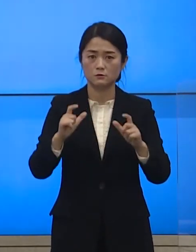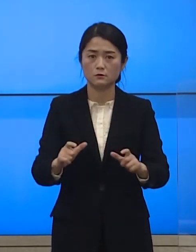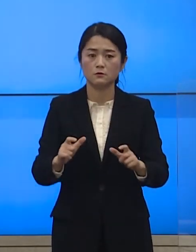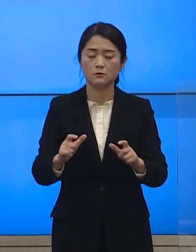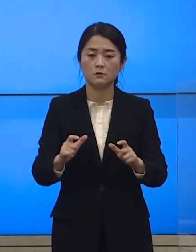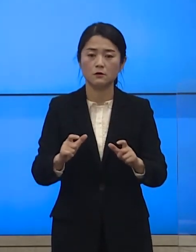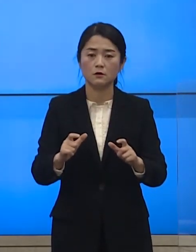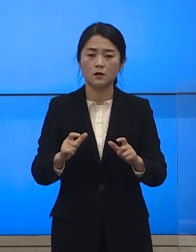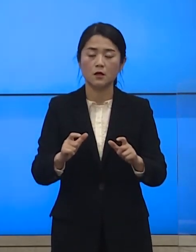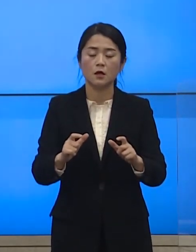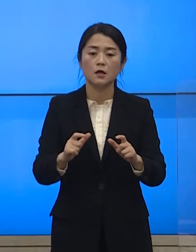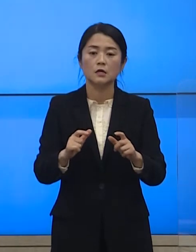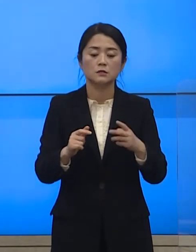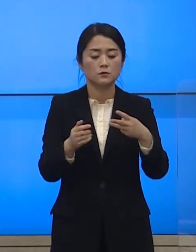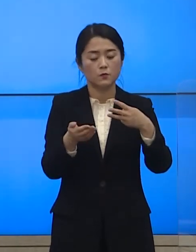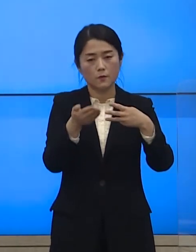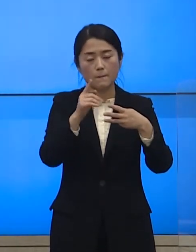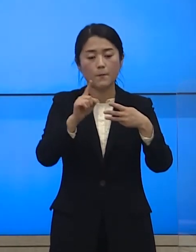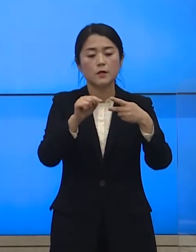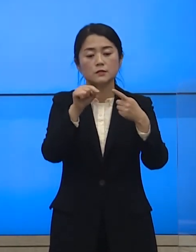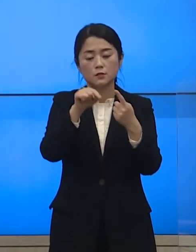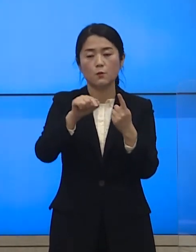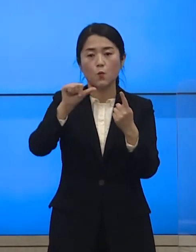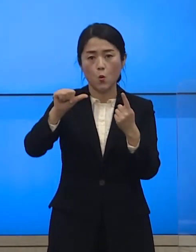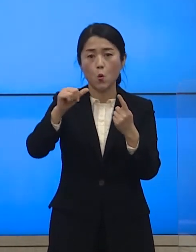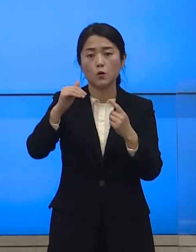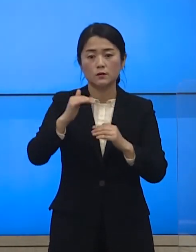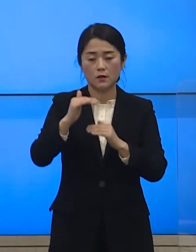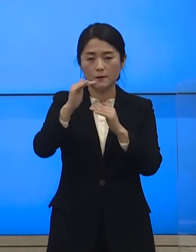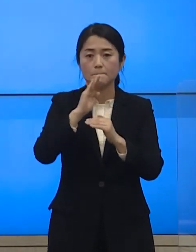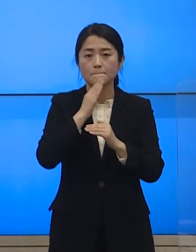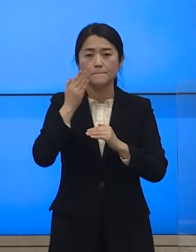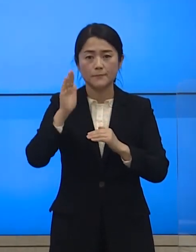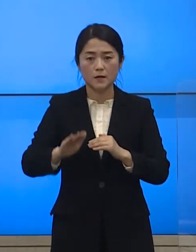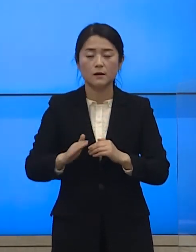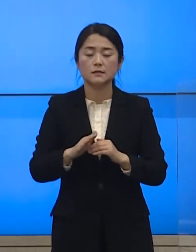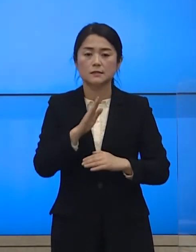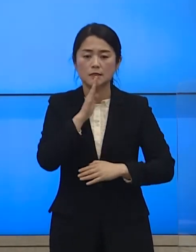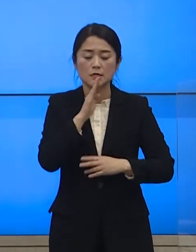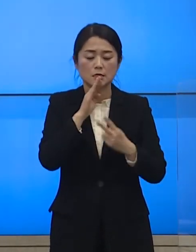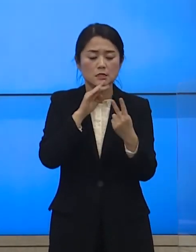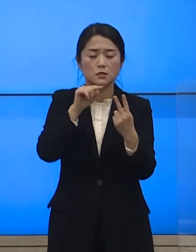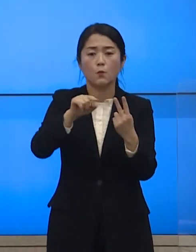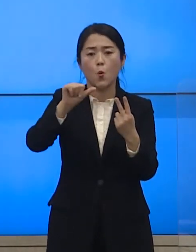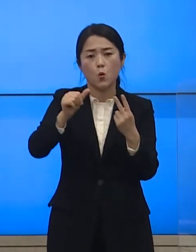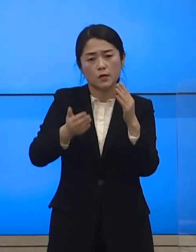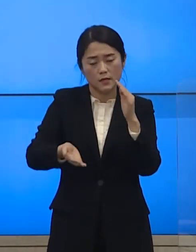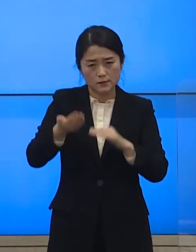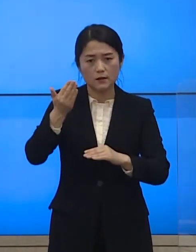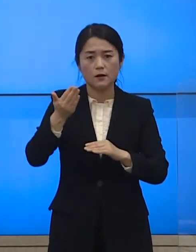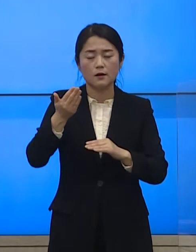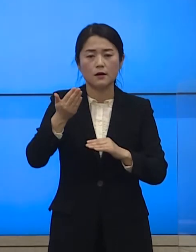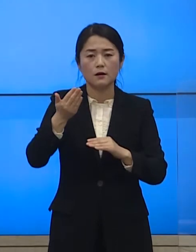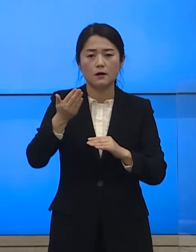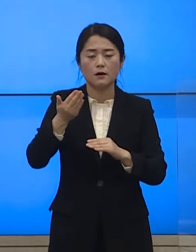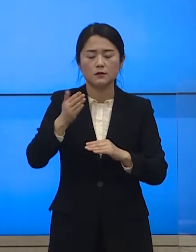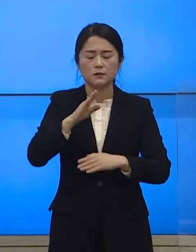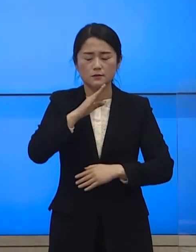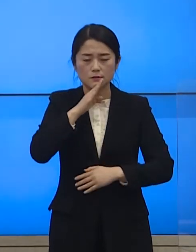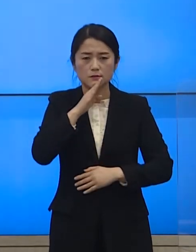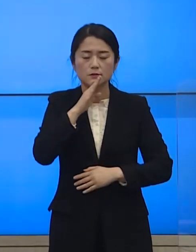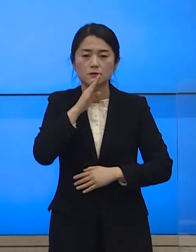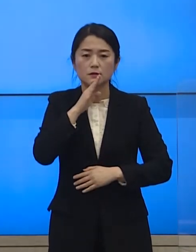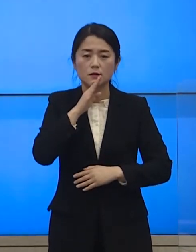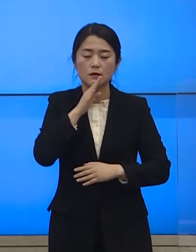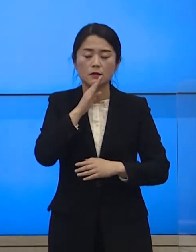거리 단계 1.5단계를 시행하고 있지만 실질적으로는 2.5단계 이상에 준하는 엄격한